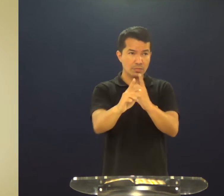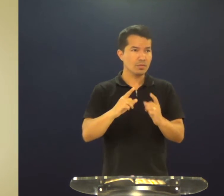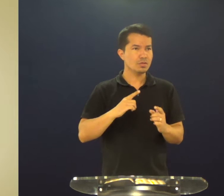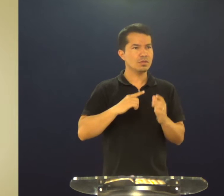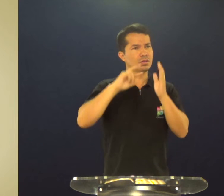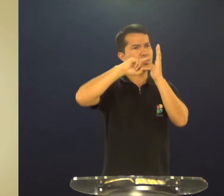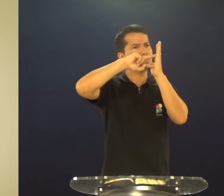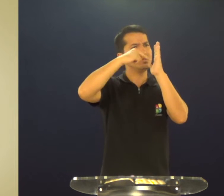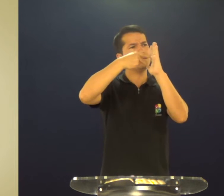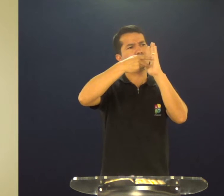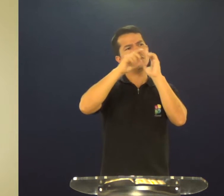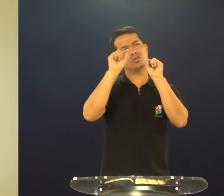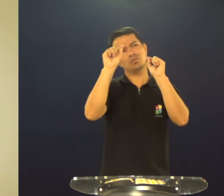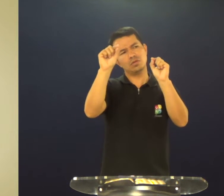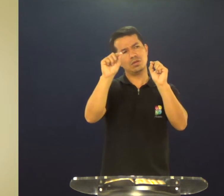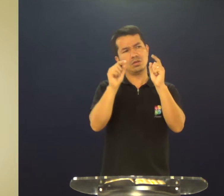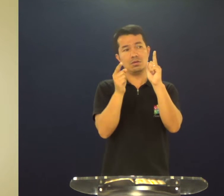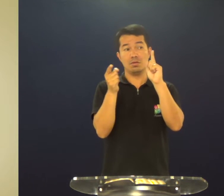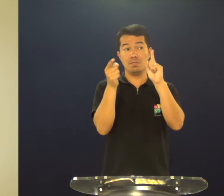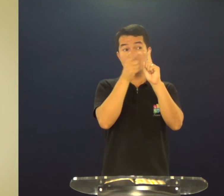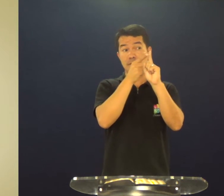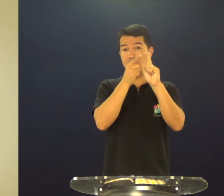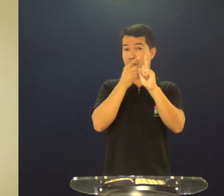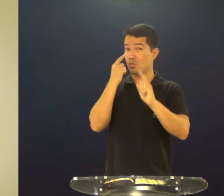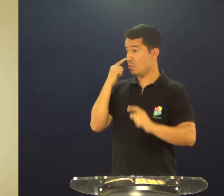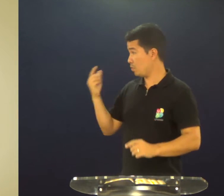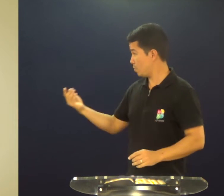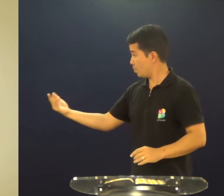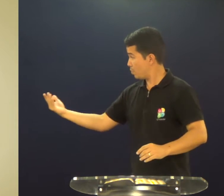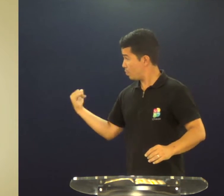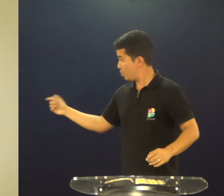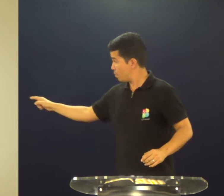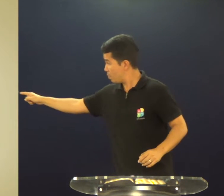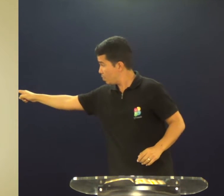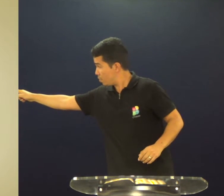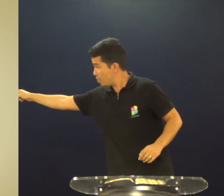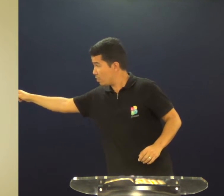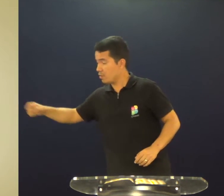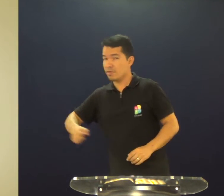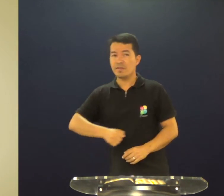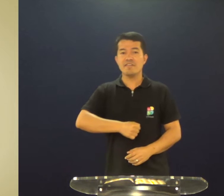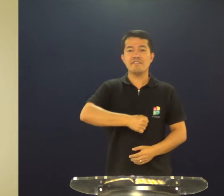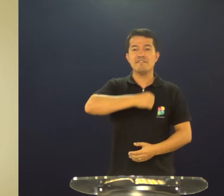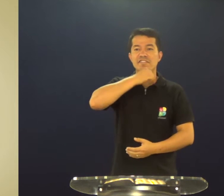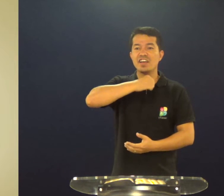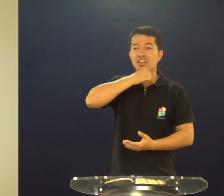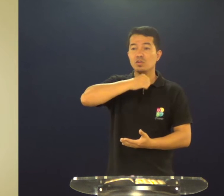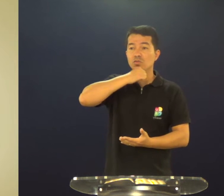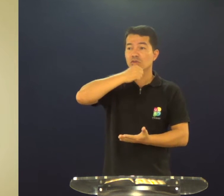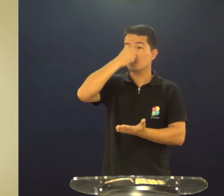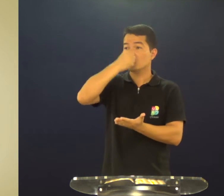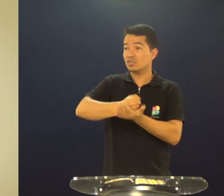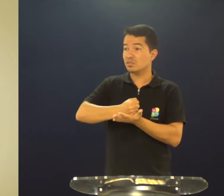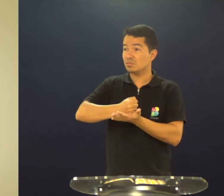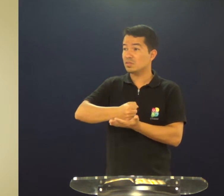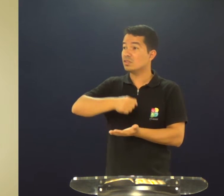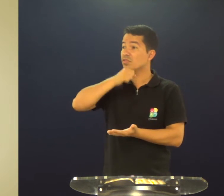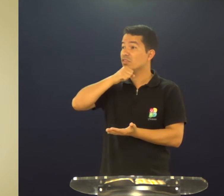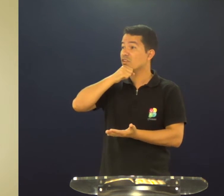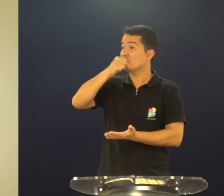essa palavra discípulo, ela significava quem? O que? Primeiro, no Velho Testamento,